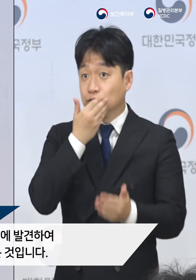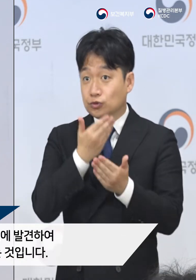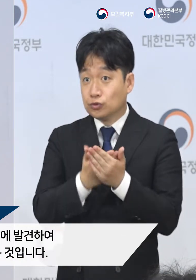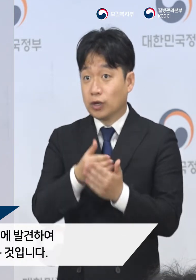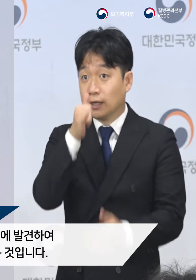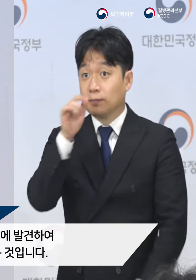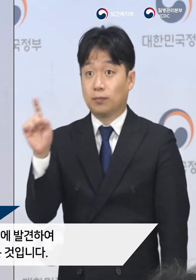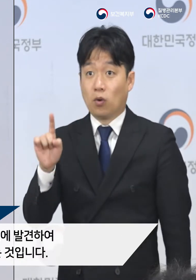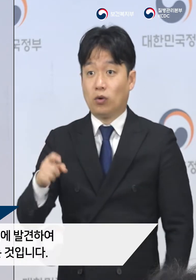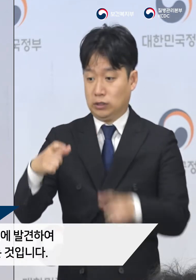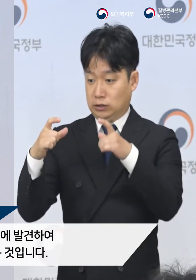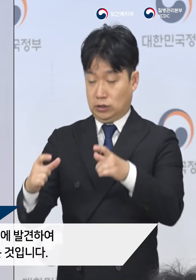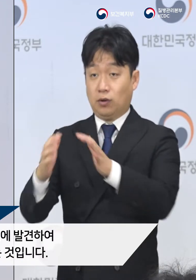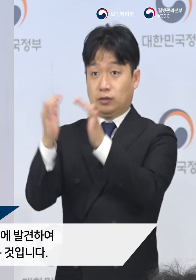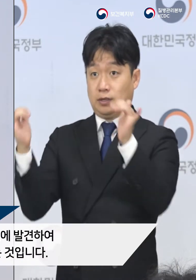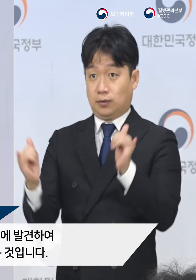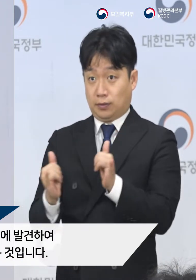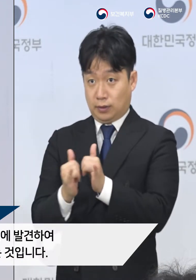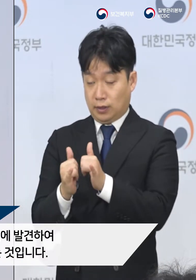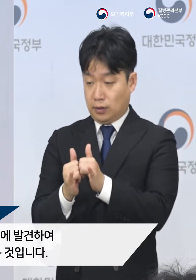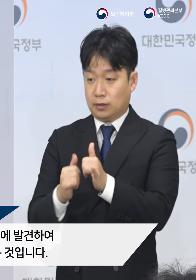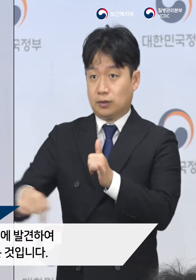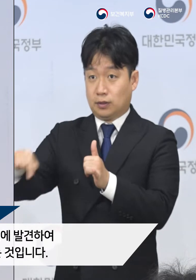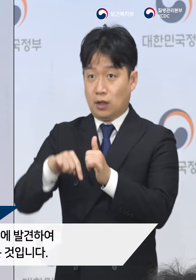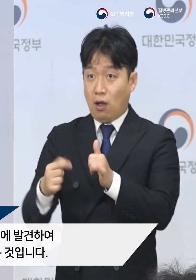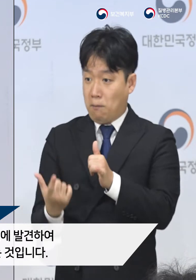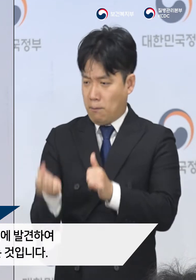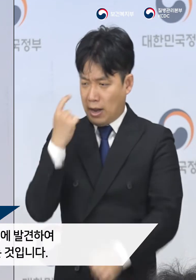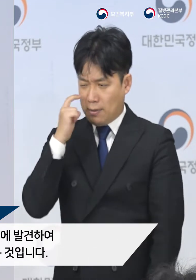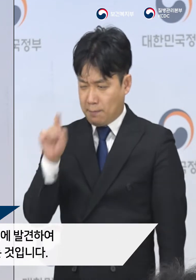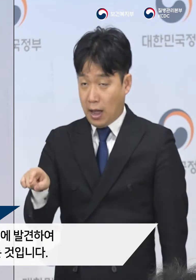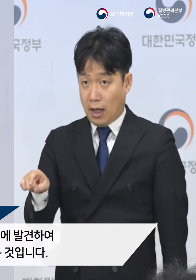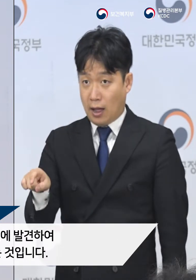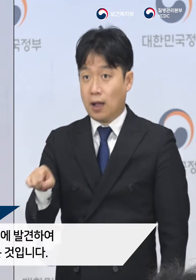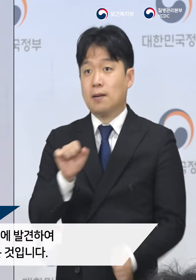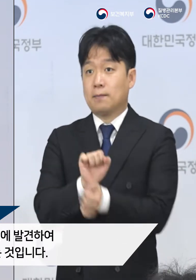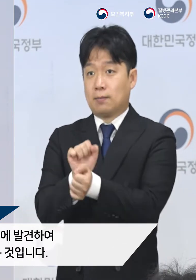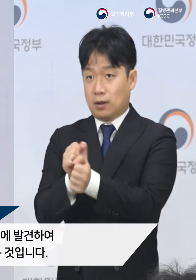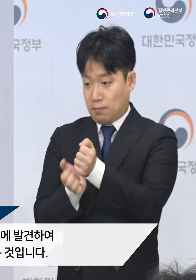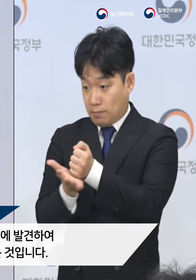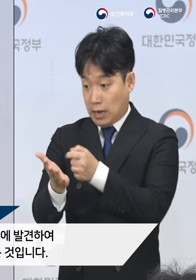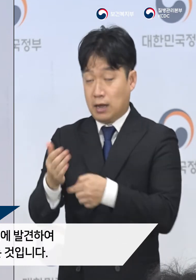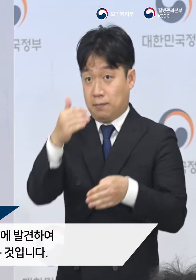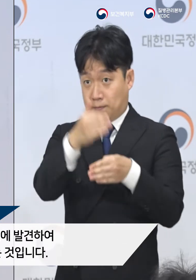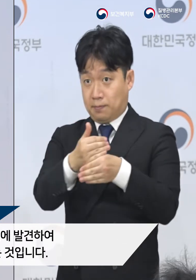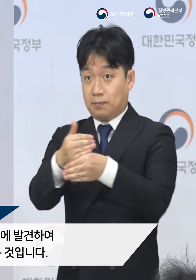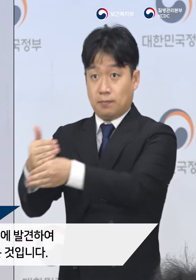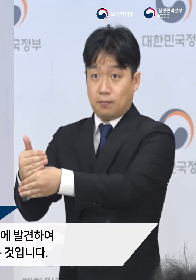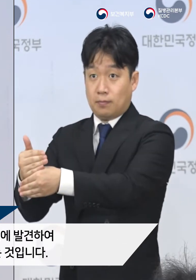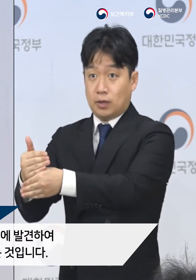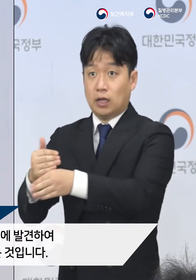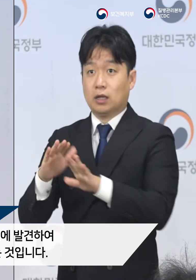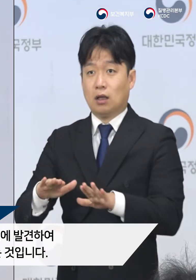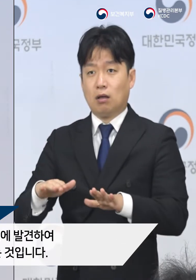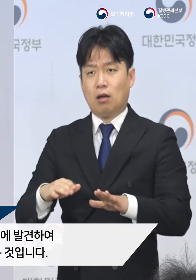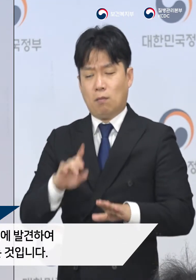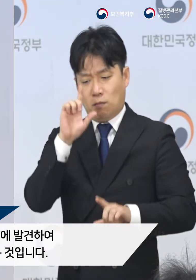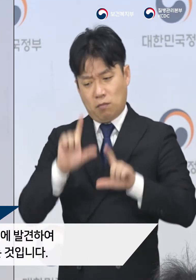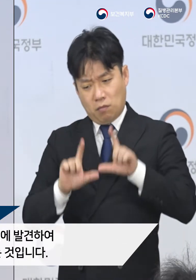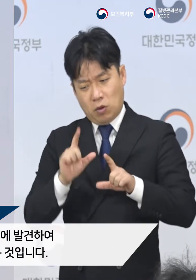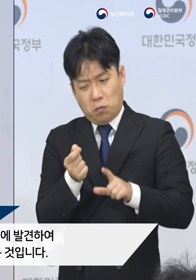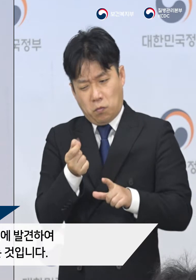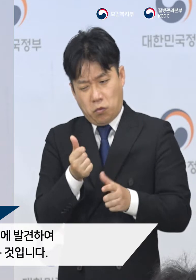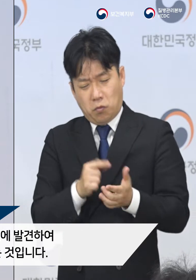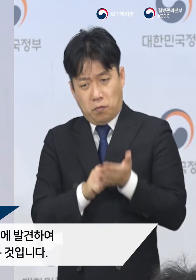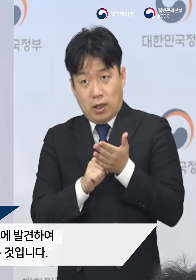방향은 지역사회에서 코로나19를 조기에 발견하여 감염 전파를 차단하고 갱정상태에서